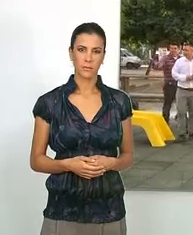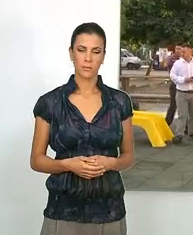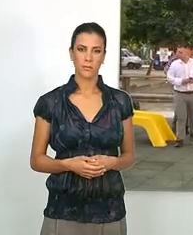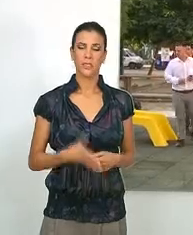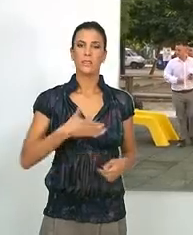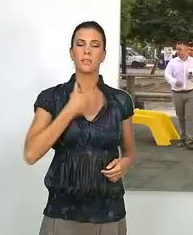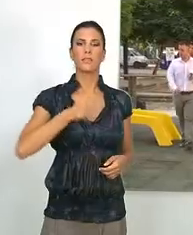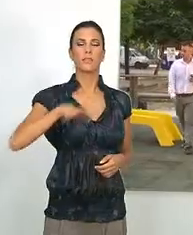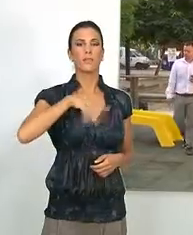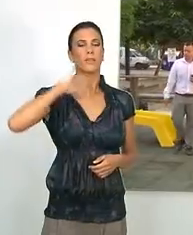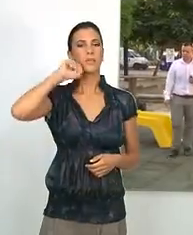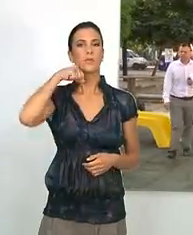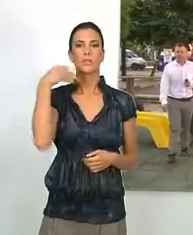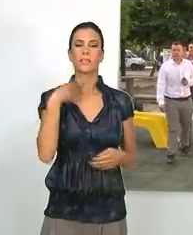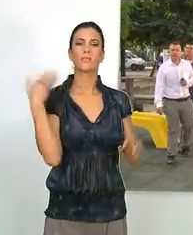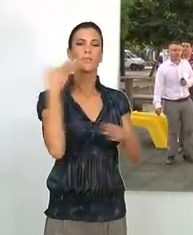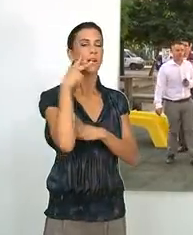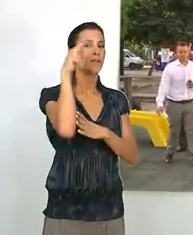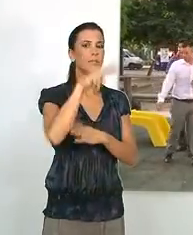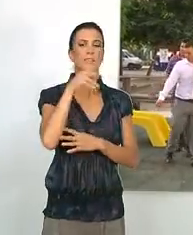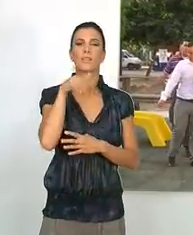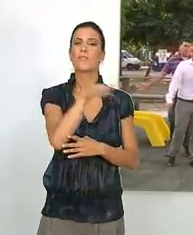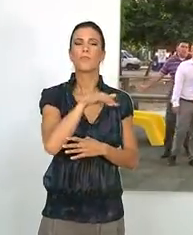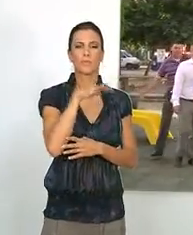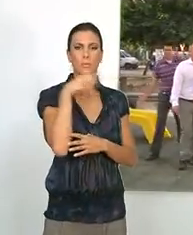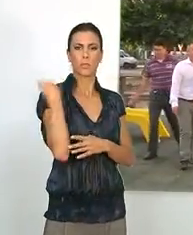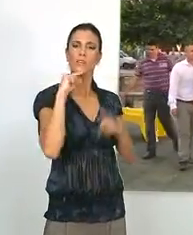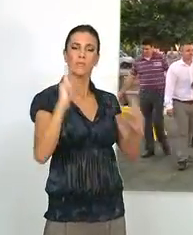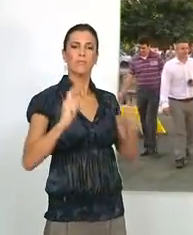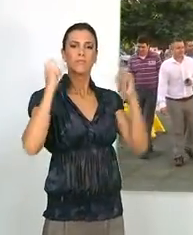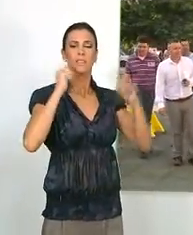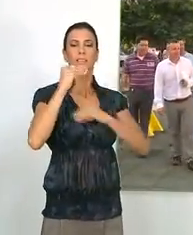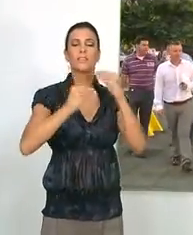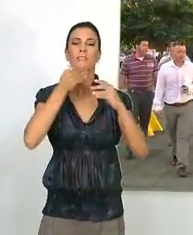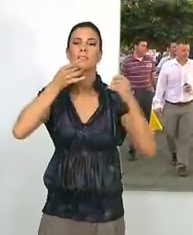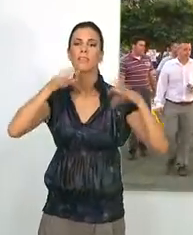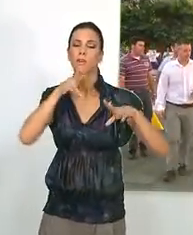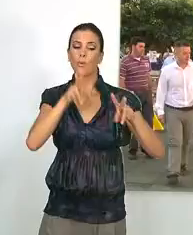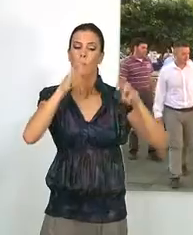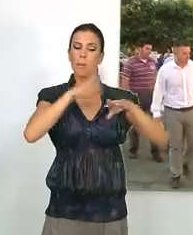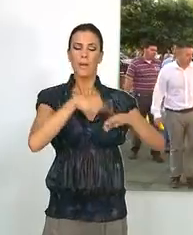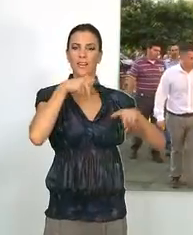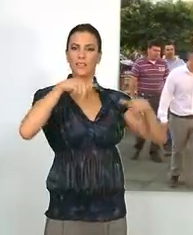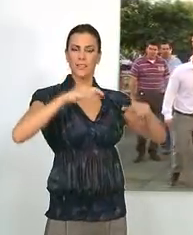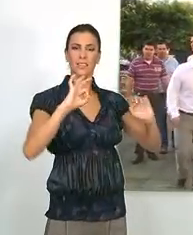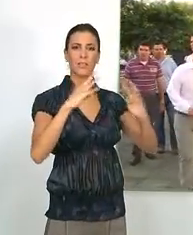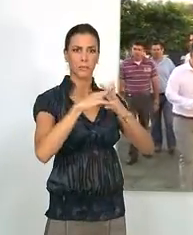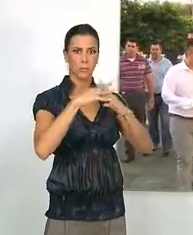El alcalde de la localidad de Motril gira una visita al trabajo que se viene realizando en las nuevas infraestructuras